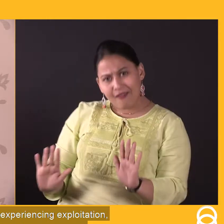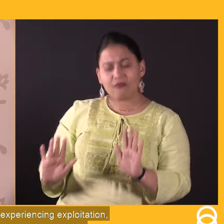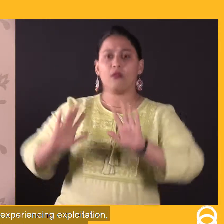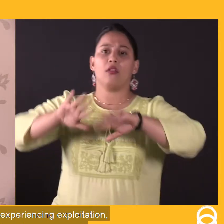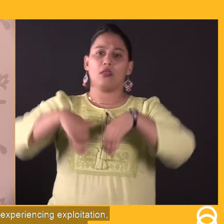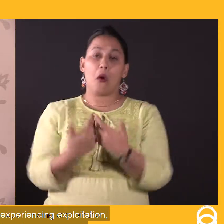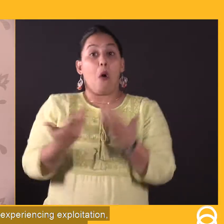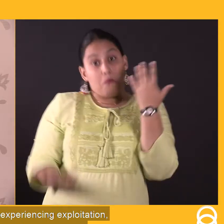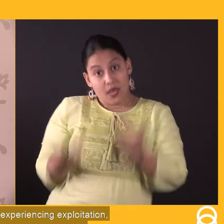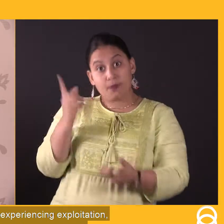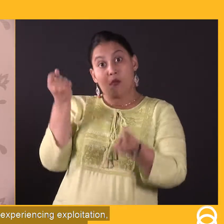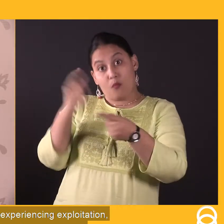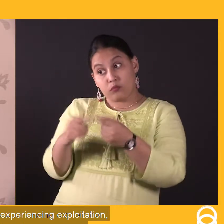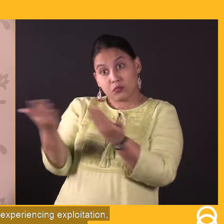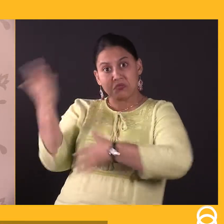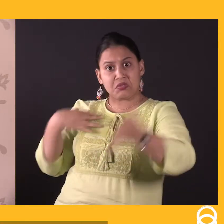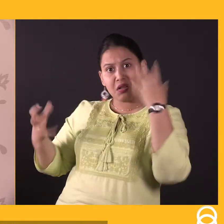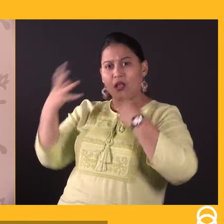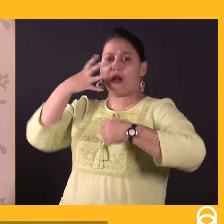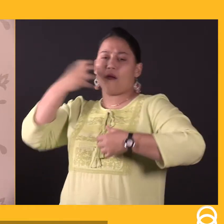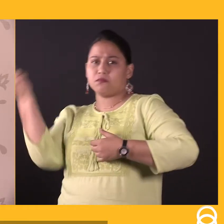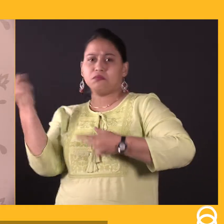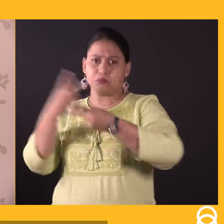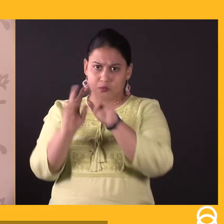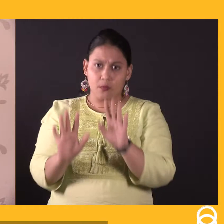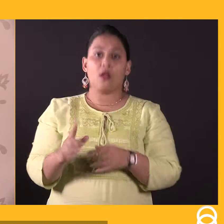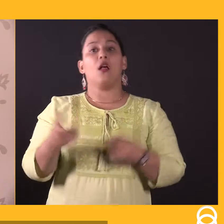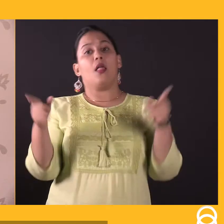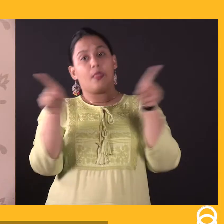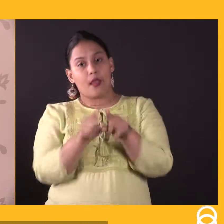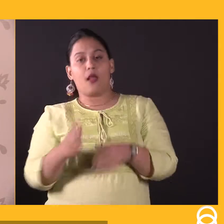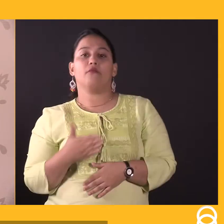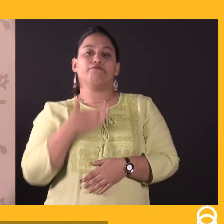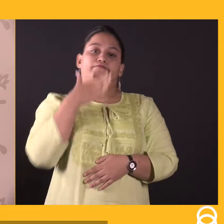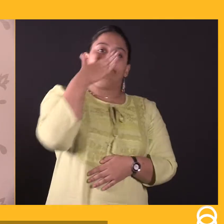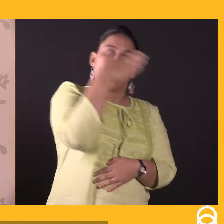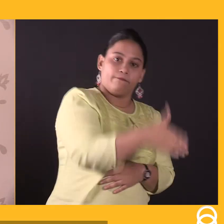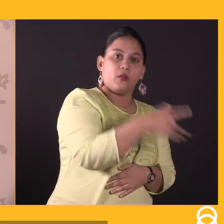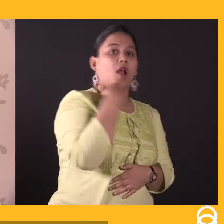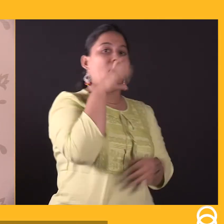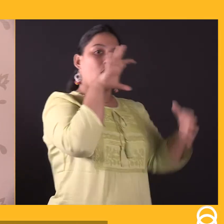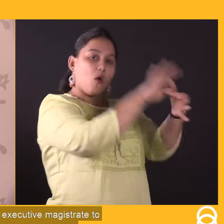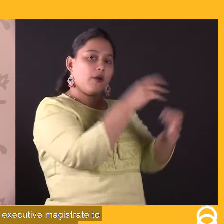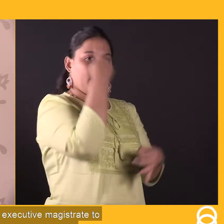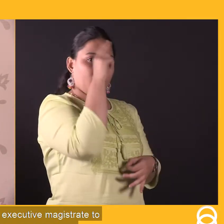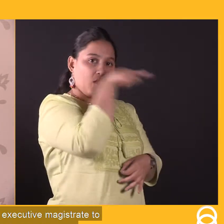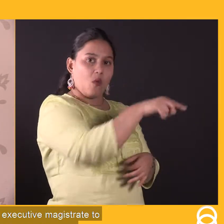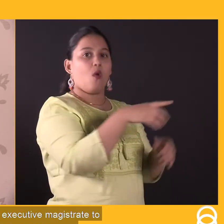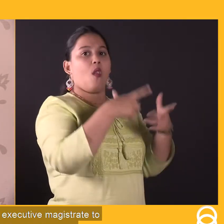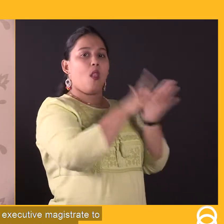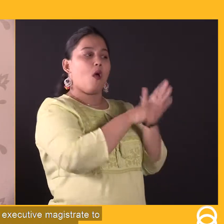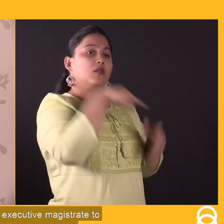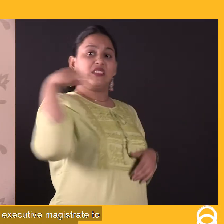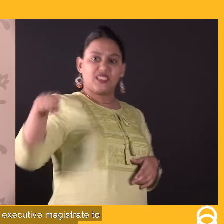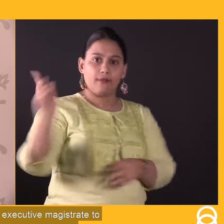रहा है या होने के संभावना है तो वो कारिय पालक मजिस्टेट उस जिले का उससे संपर कर सकते हैं और यह उसके